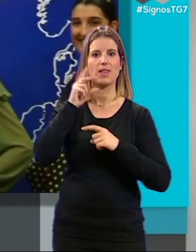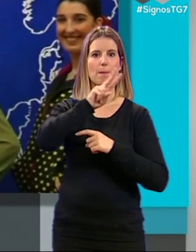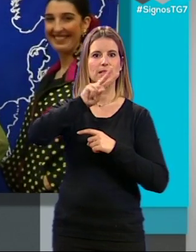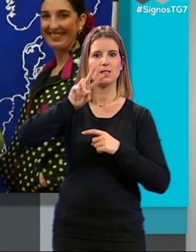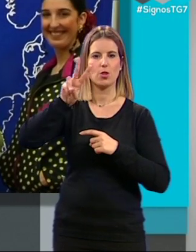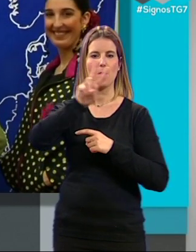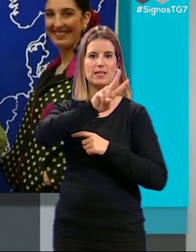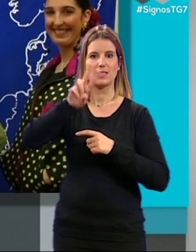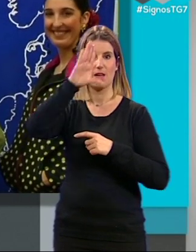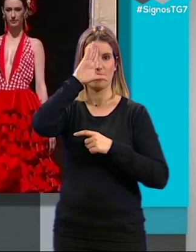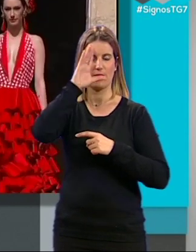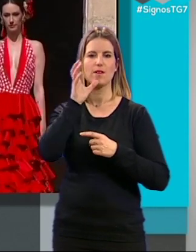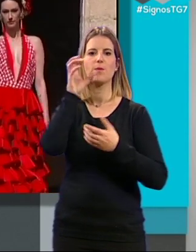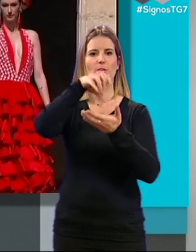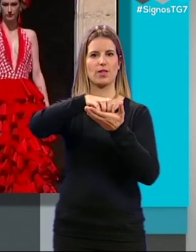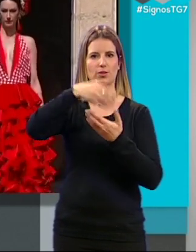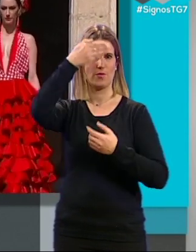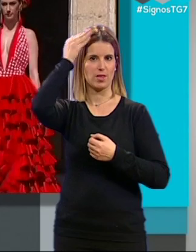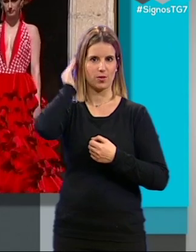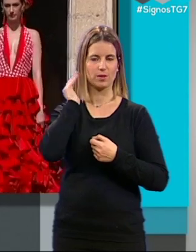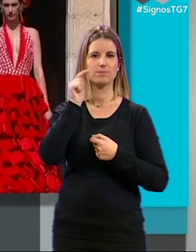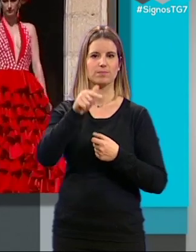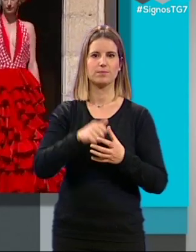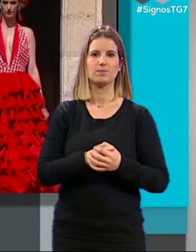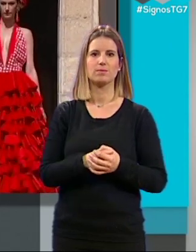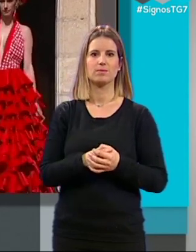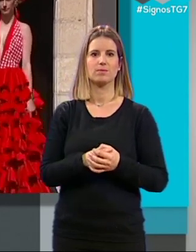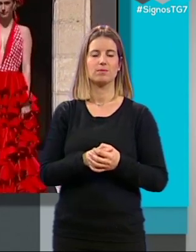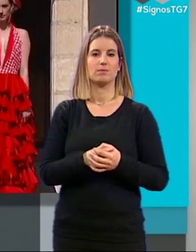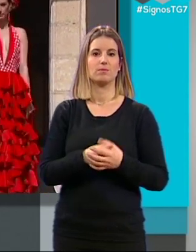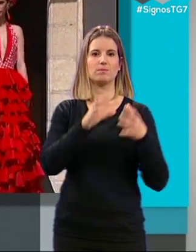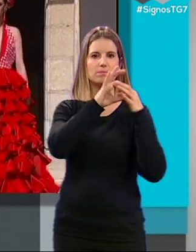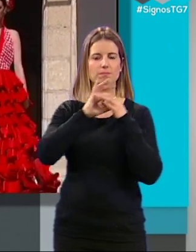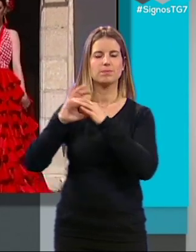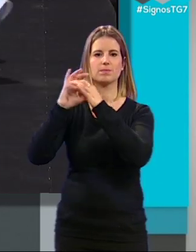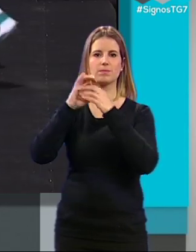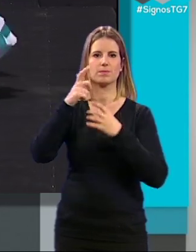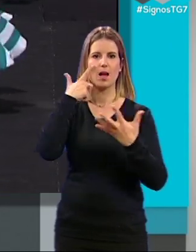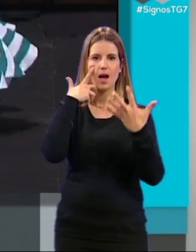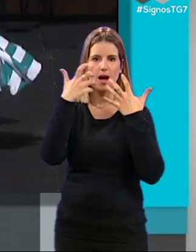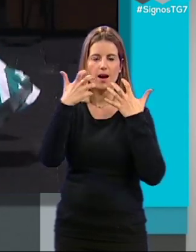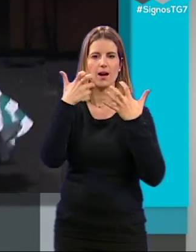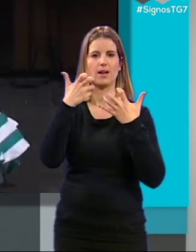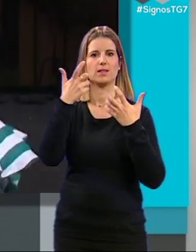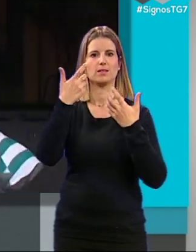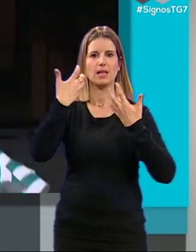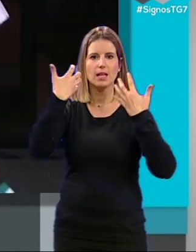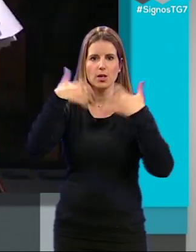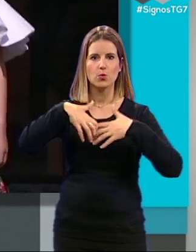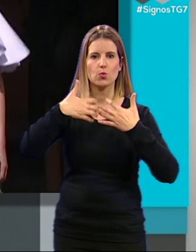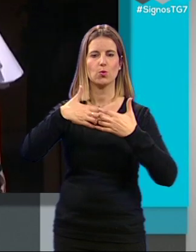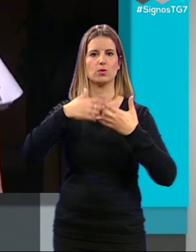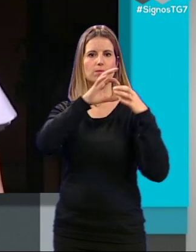y 23 de febrero en el centro Federico García Lorcan. Así que se une el arte, se une la industria